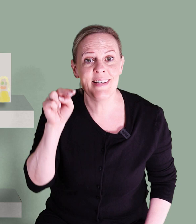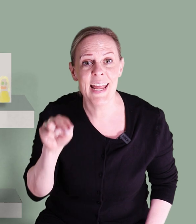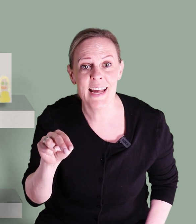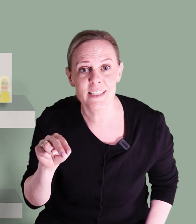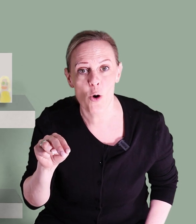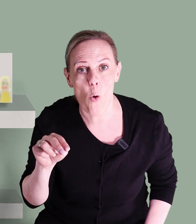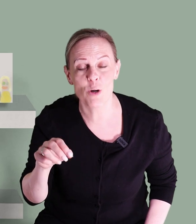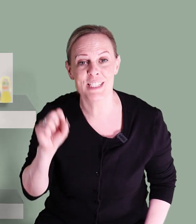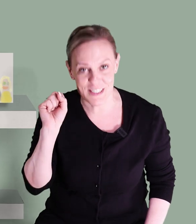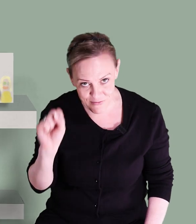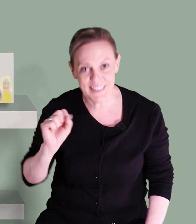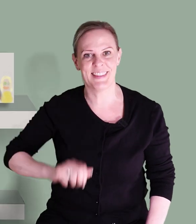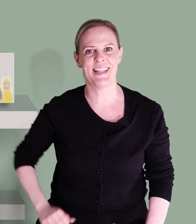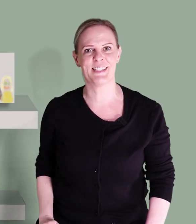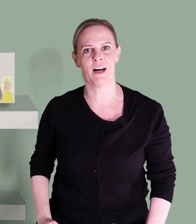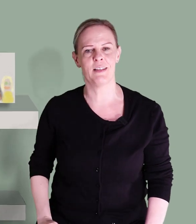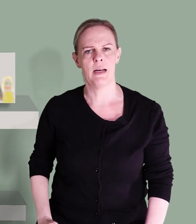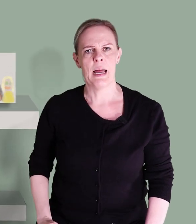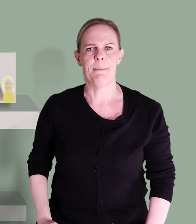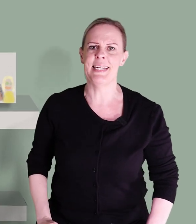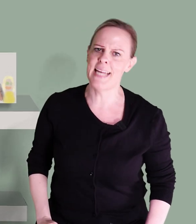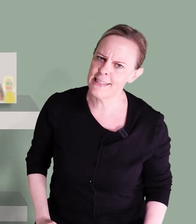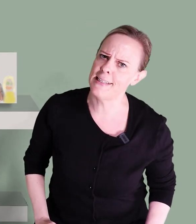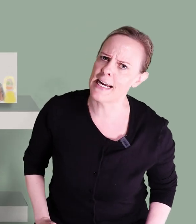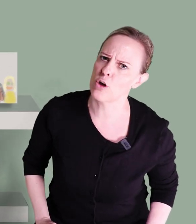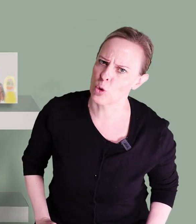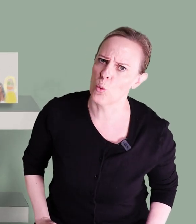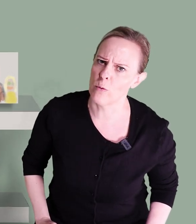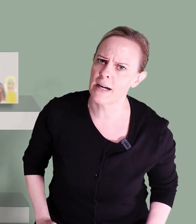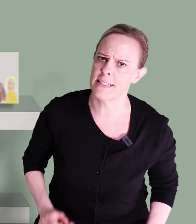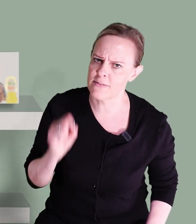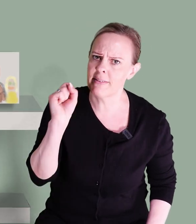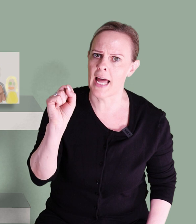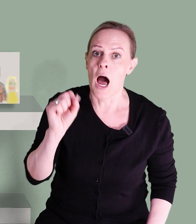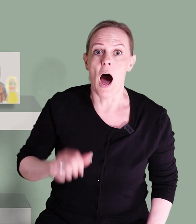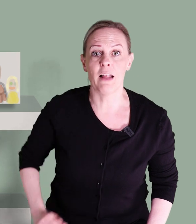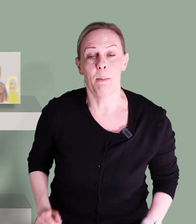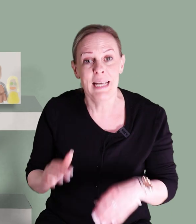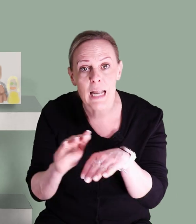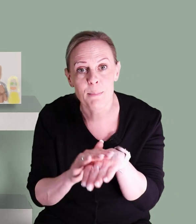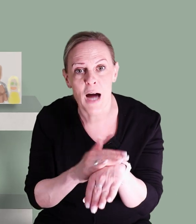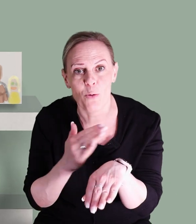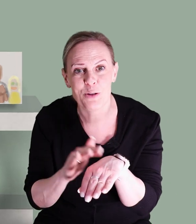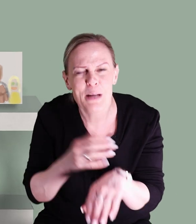Neas och Svantes skatt. Men egentligen så tror nog faktiskt Svante att Lilla Mjau tycker